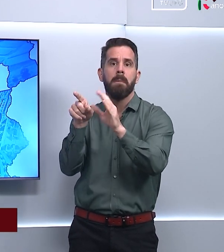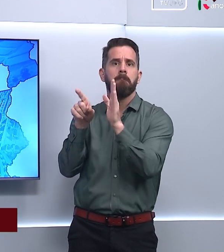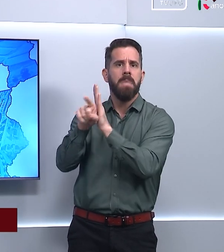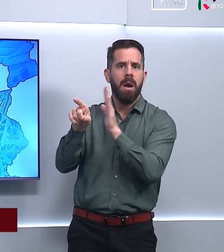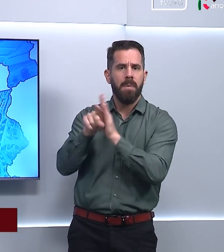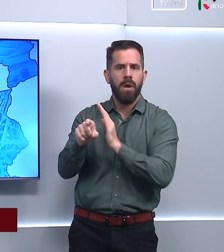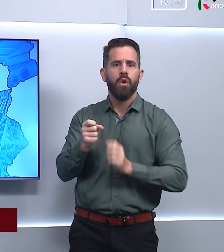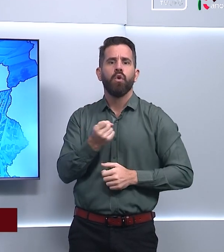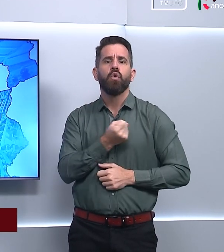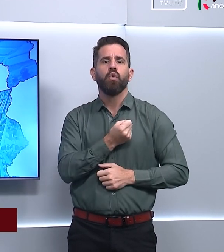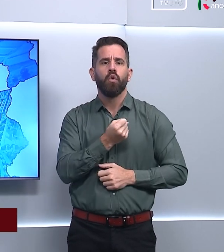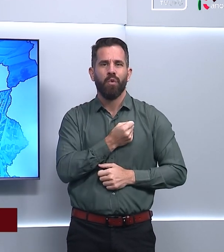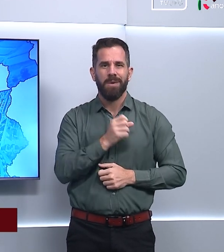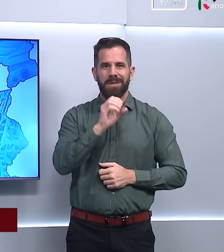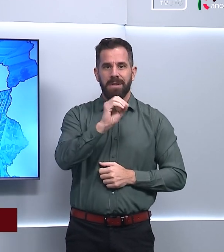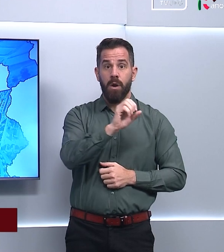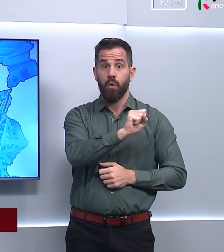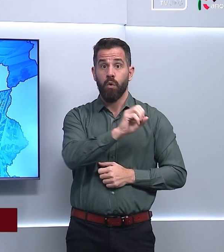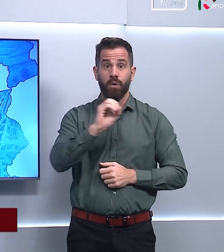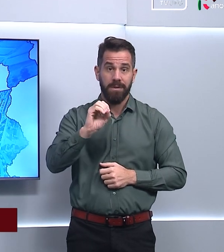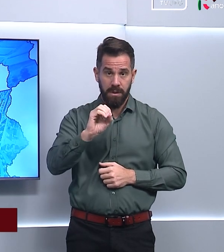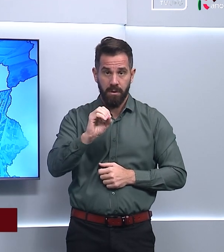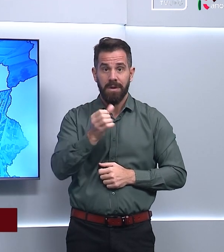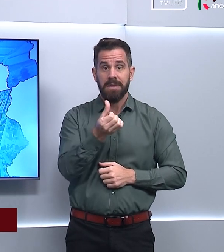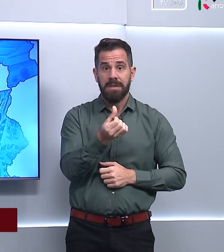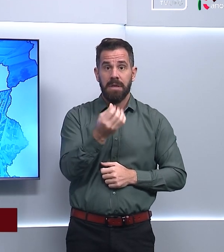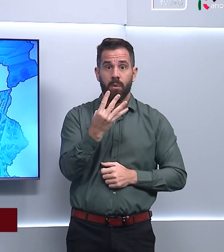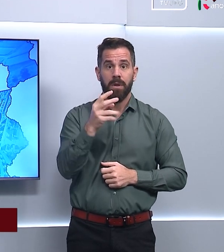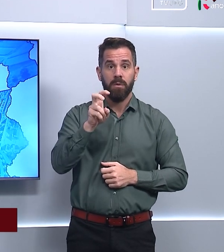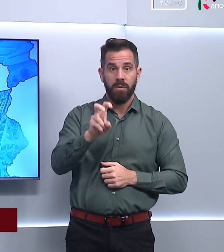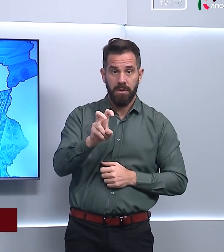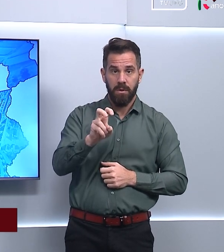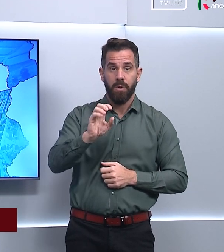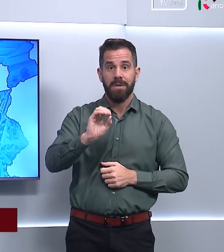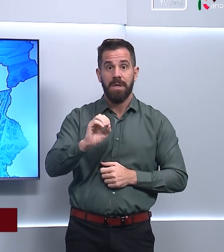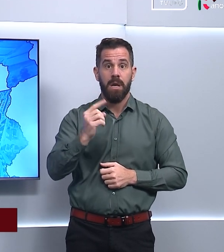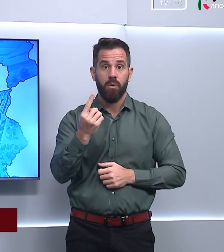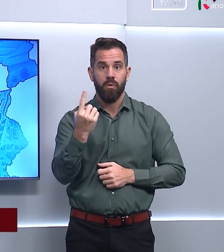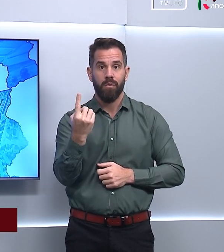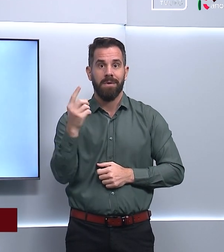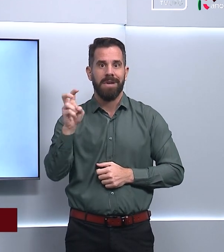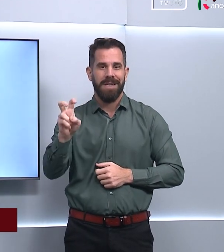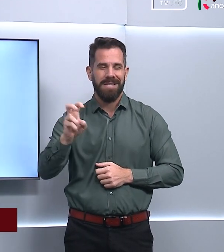do número 0800-645-015.